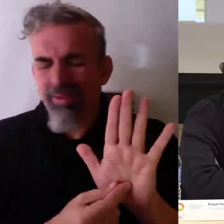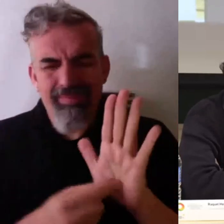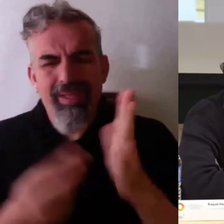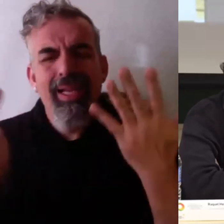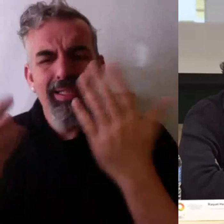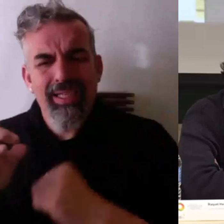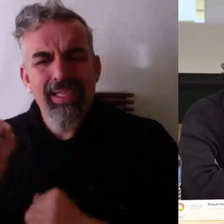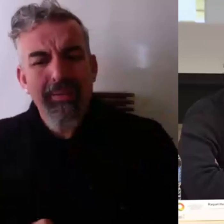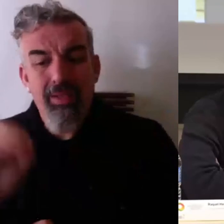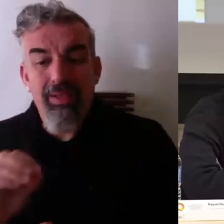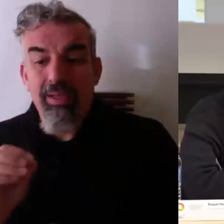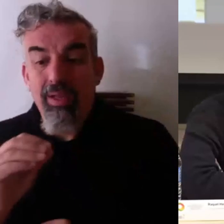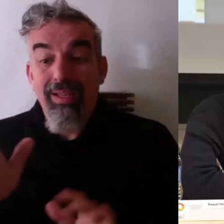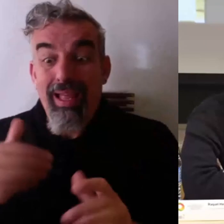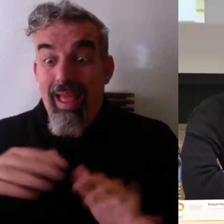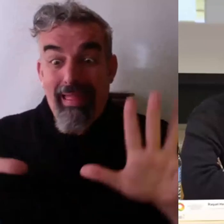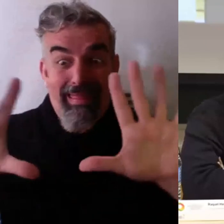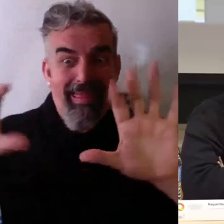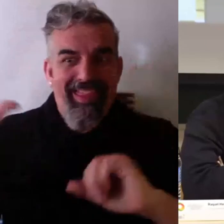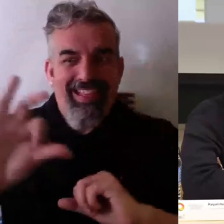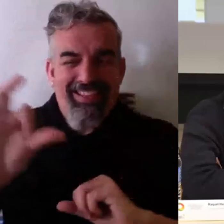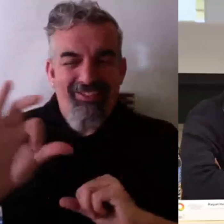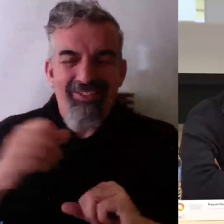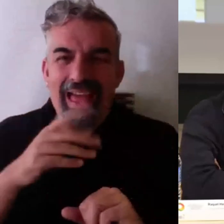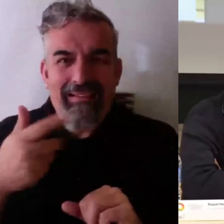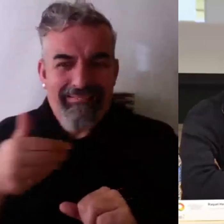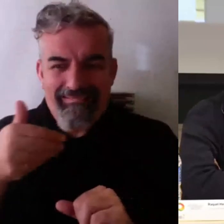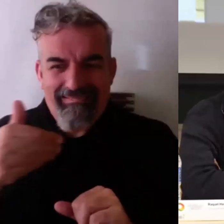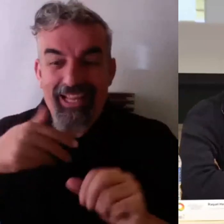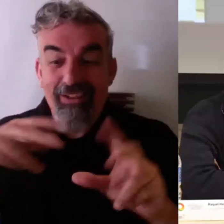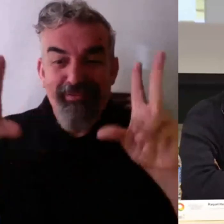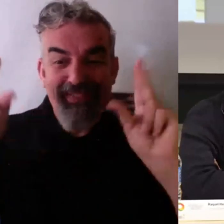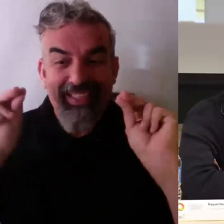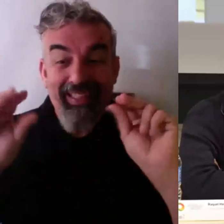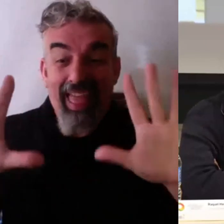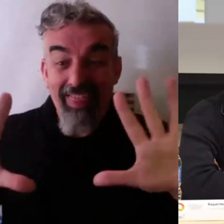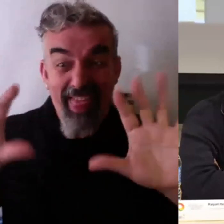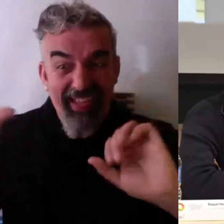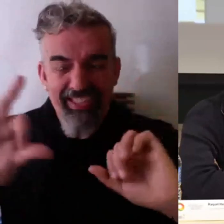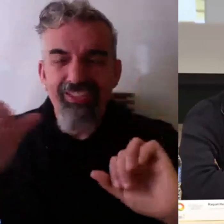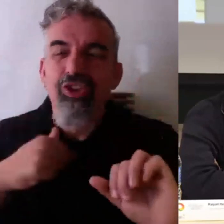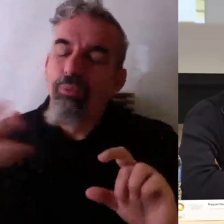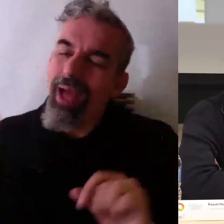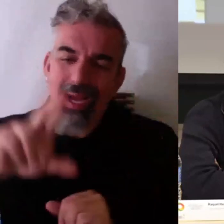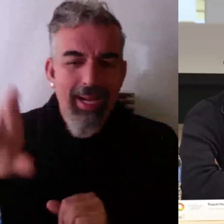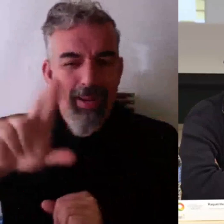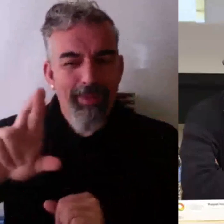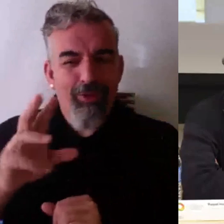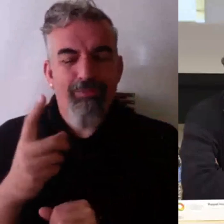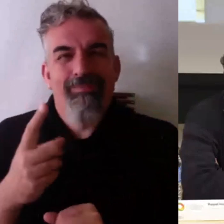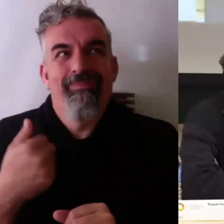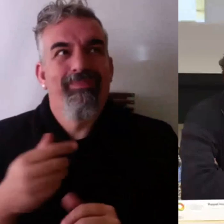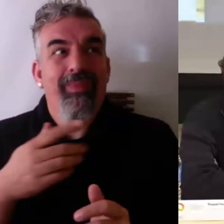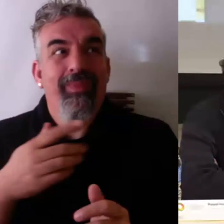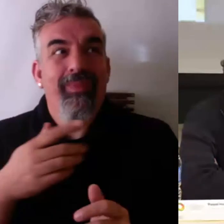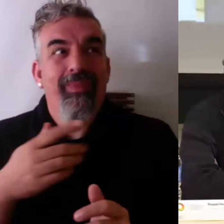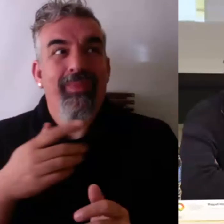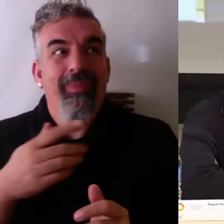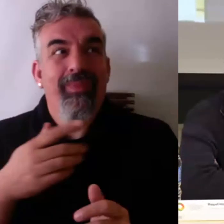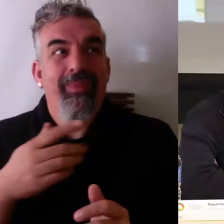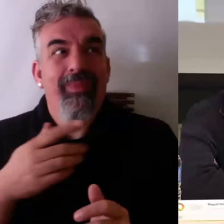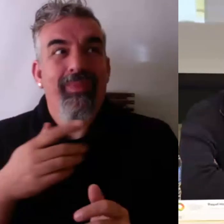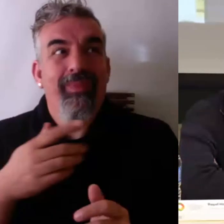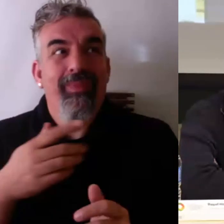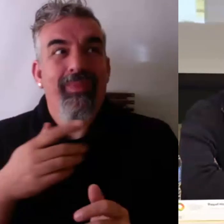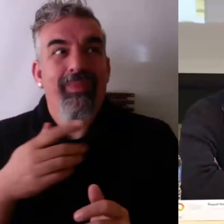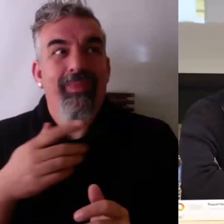quizá para acabar en estos 10 segundos que nos deben quedar yo insistiría en una de las cosas que he dicho al principio y creo que es la clave de